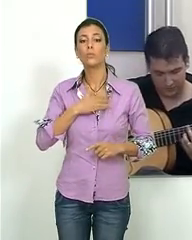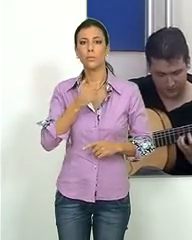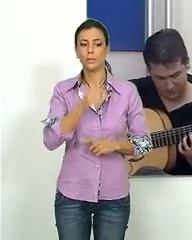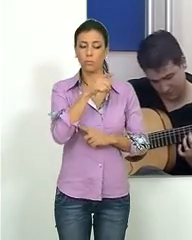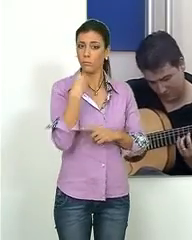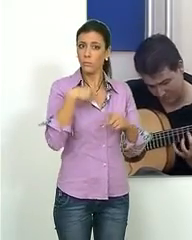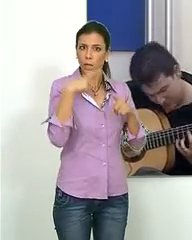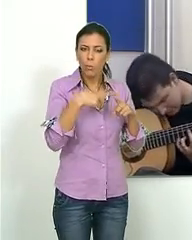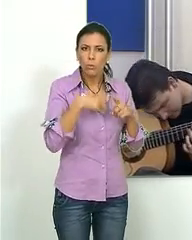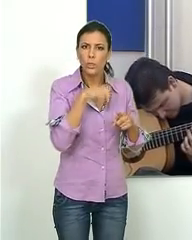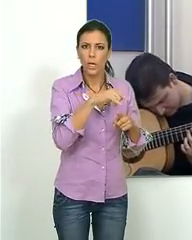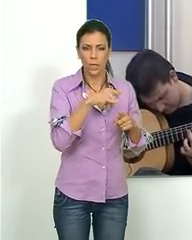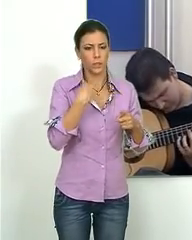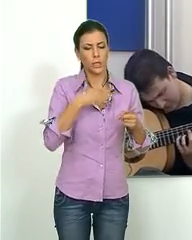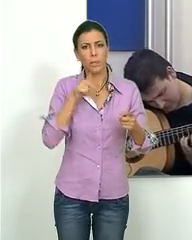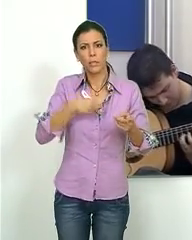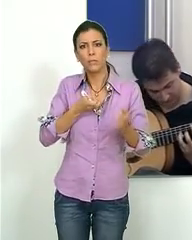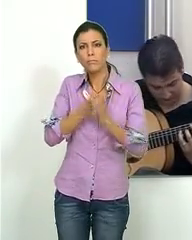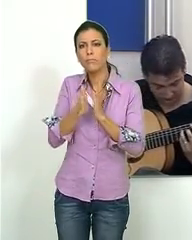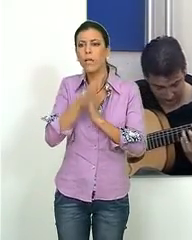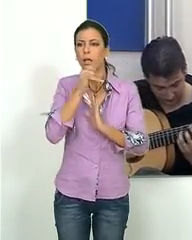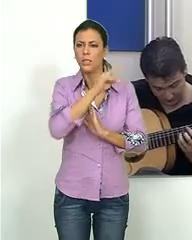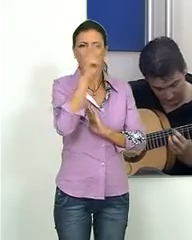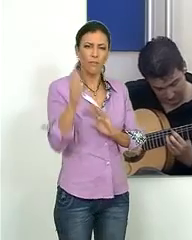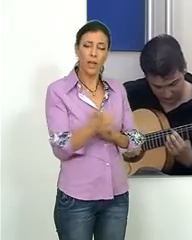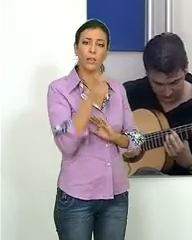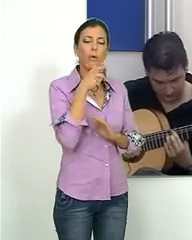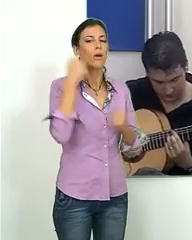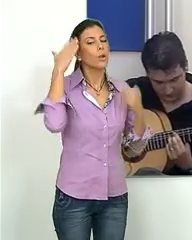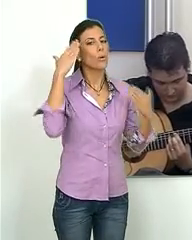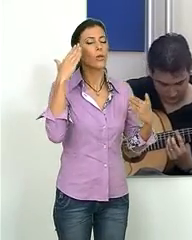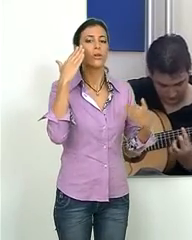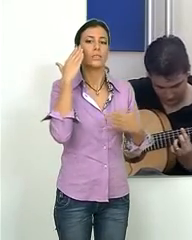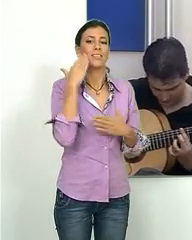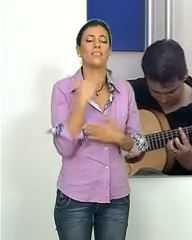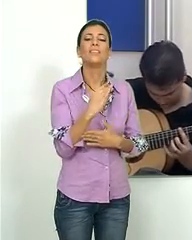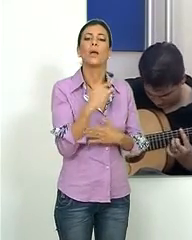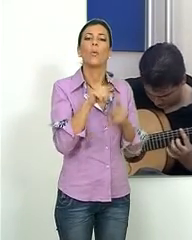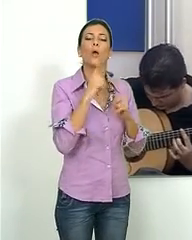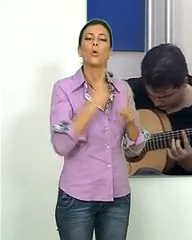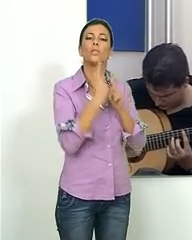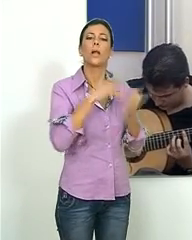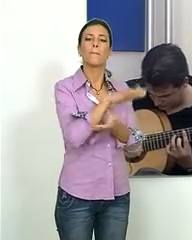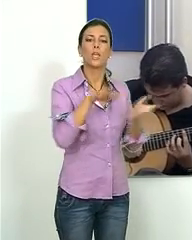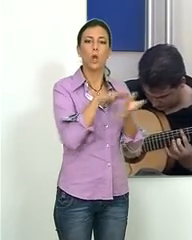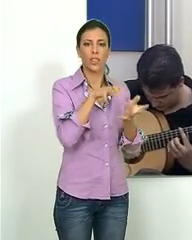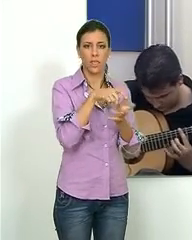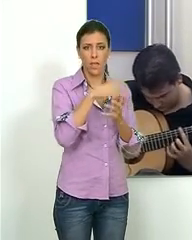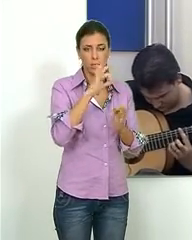el Ayuntamiento de la localidad de La Muñeca ha programado una serie de actividades para conmemorar el día en contra de la violencia de género que tendrá lugar